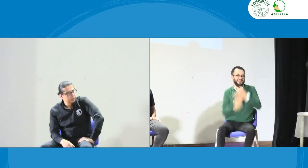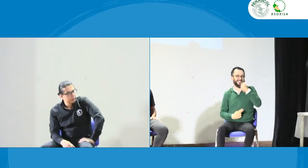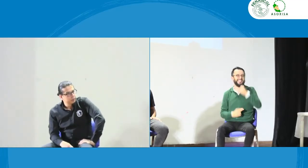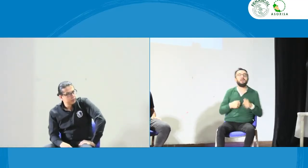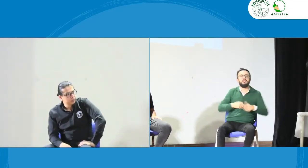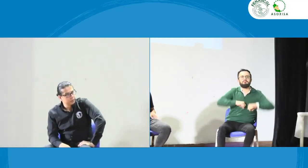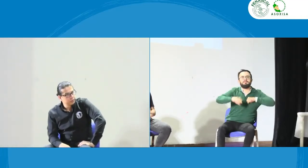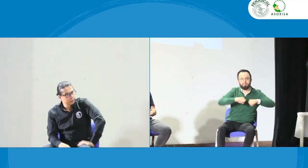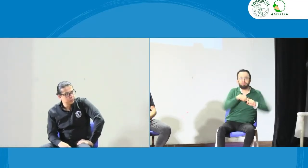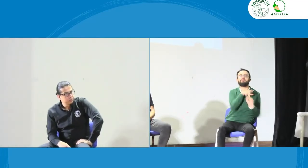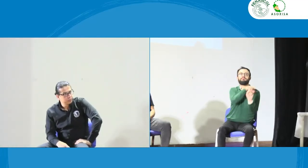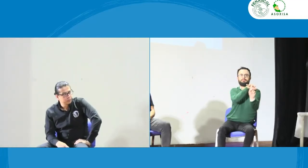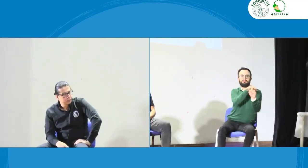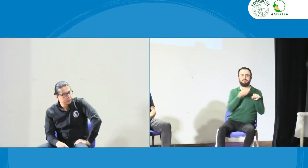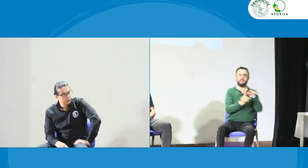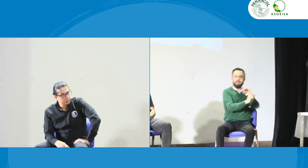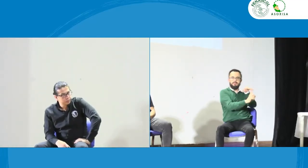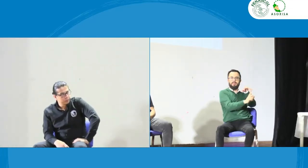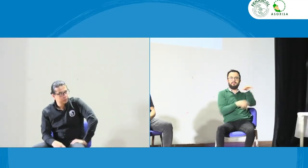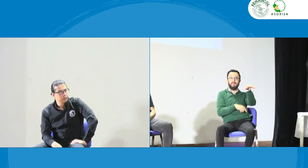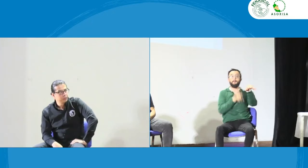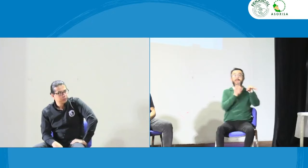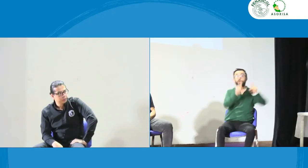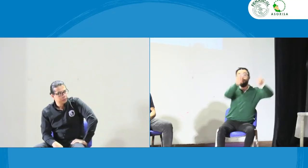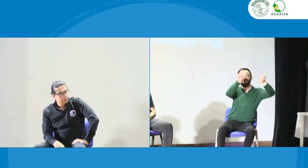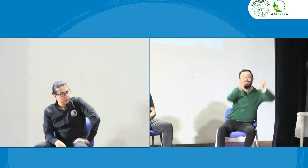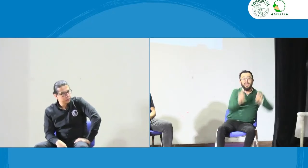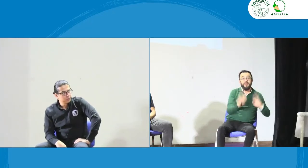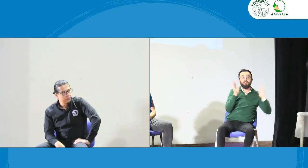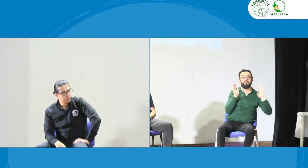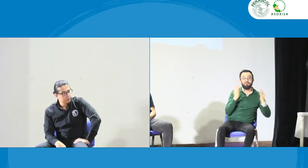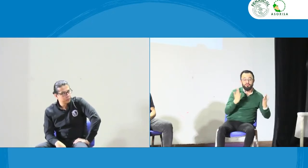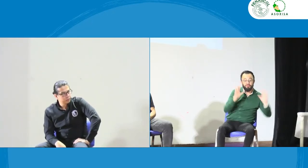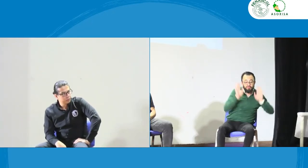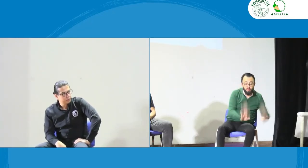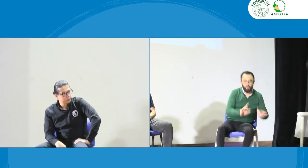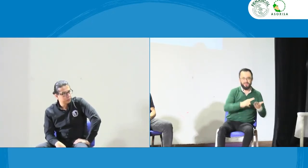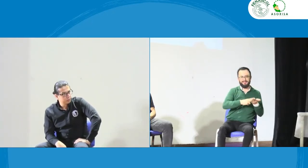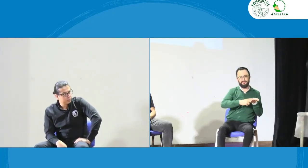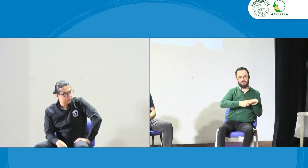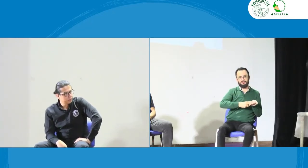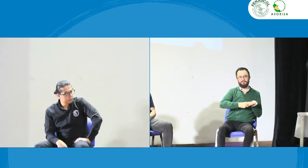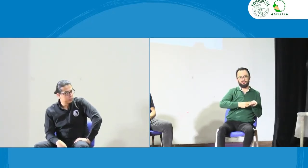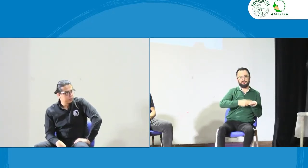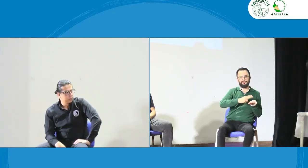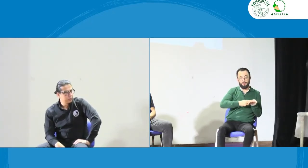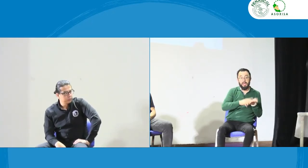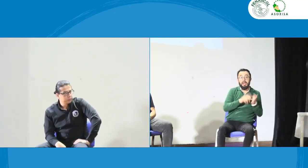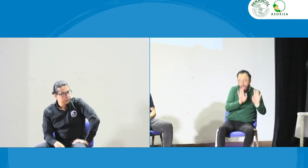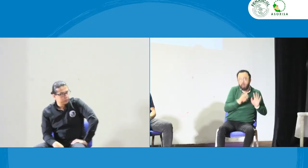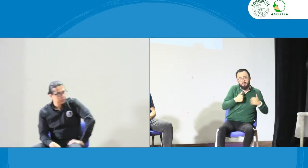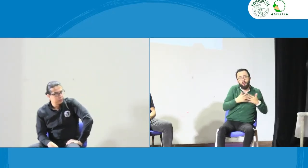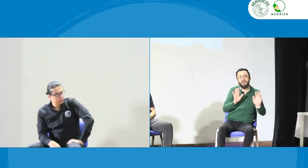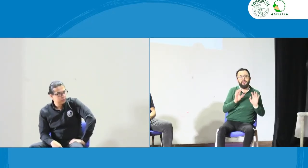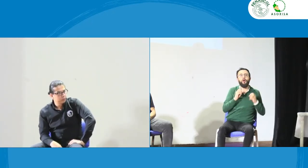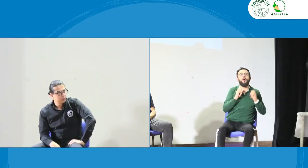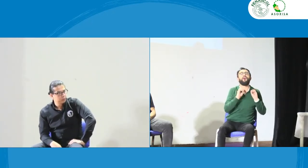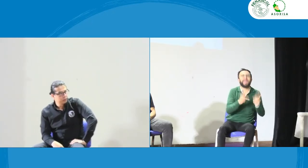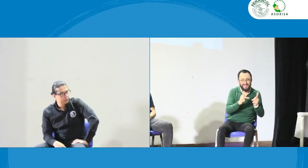ya sea un intérprete sordo o un intérprete oyente se hace ese proceso de incidencia pero lo importante es pensar